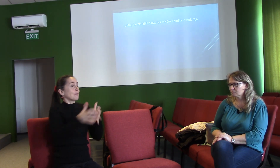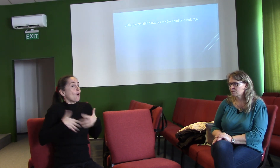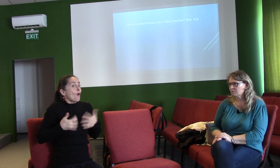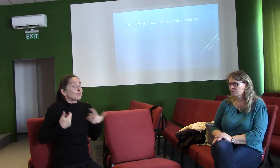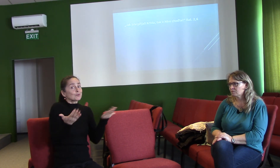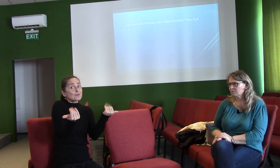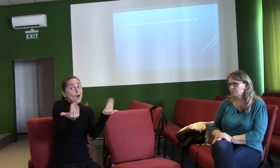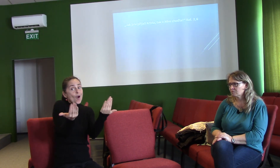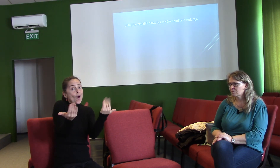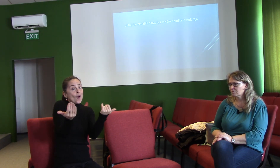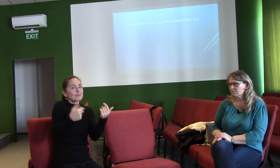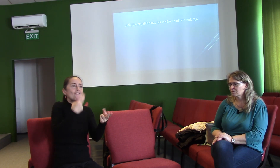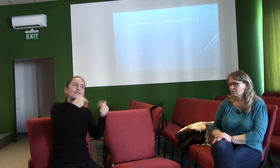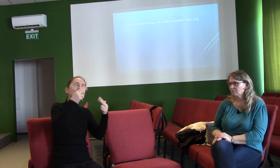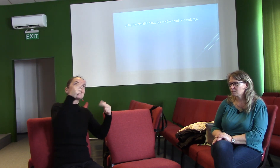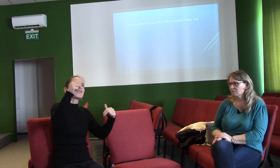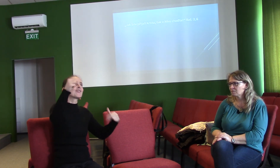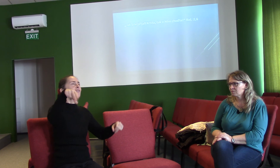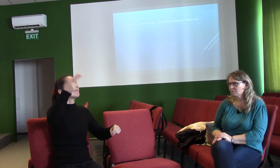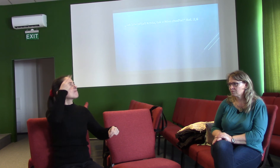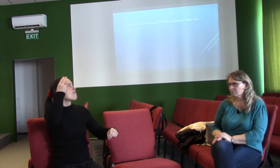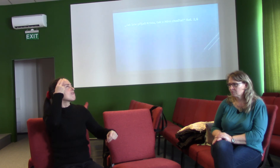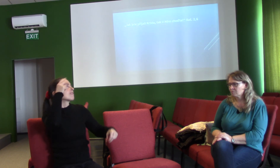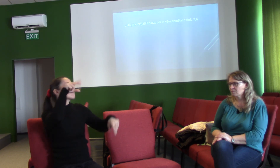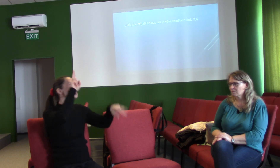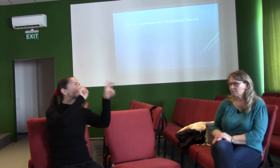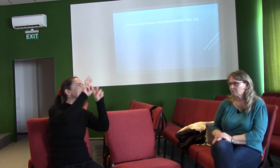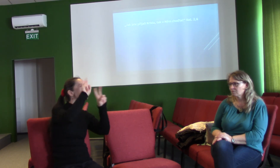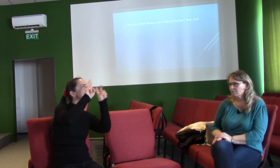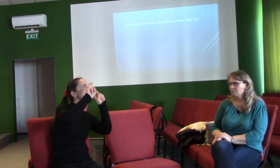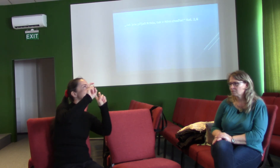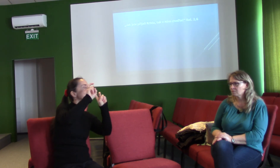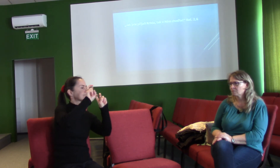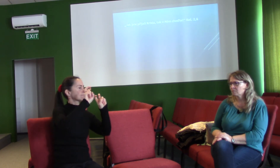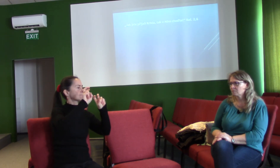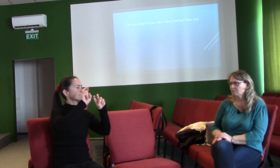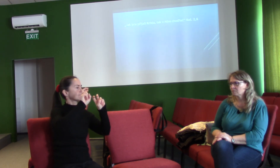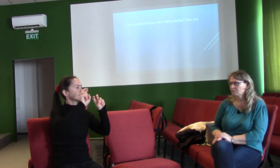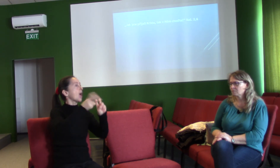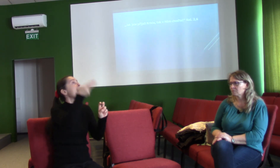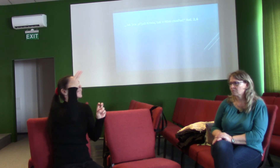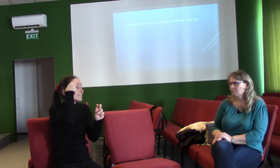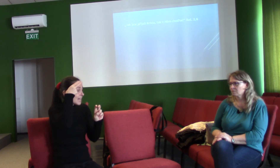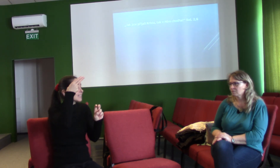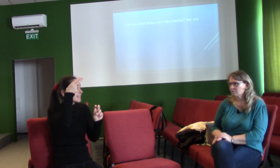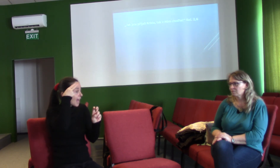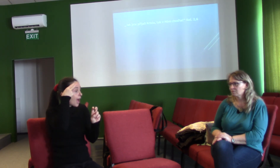stále víc a víc poznávat a rozvíjet tu známost s ním s